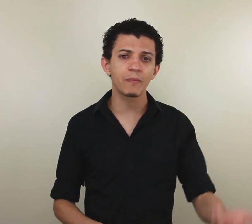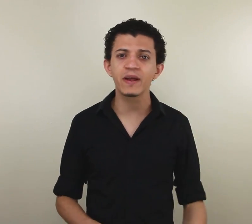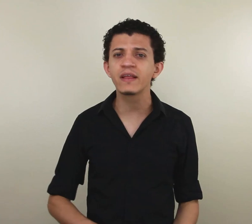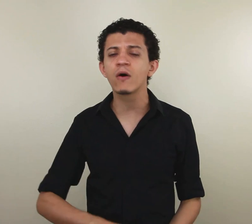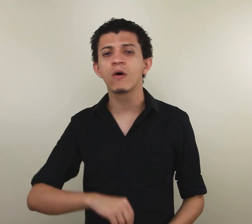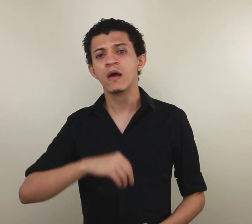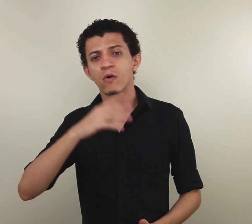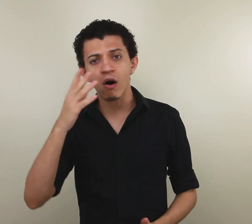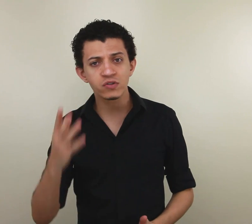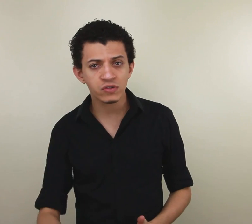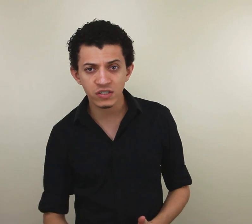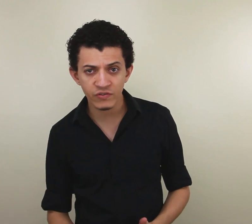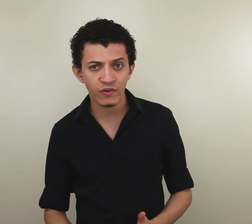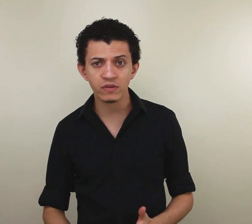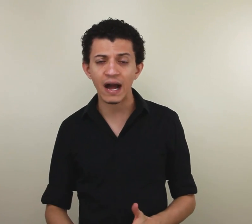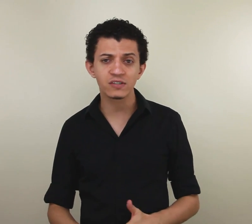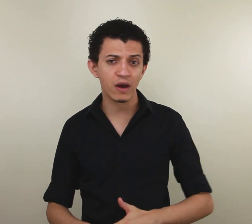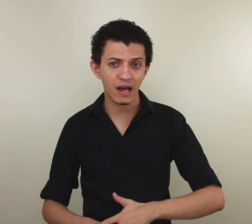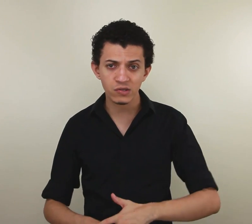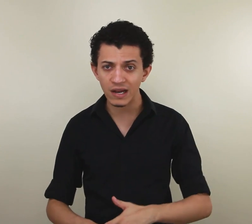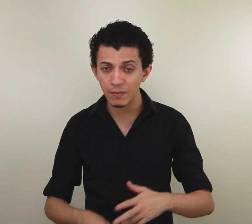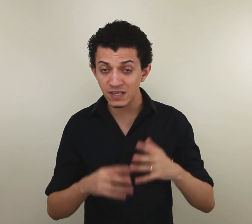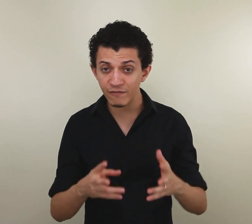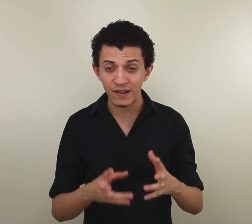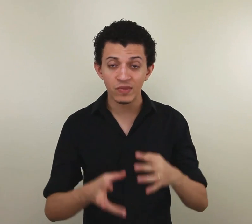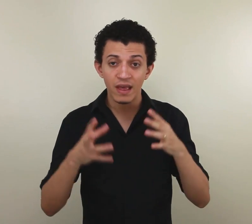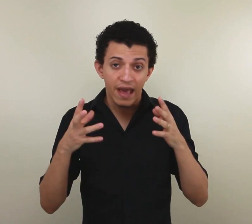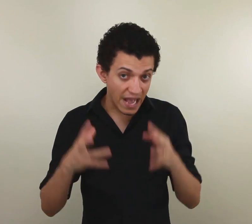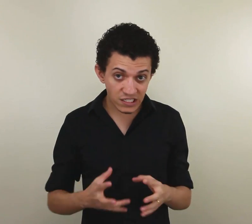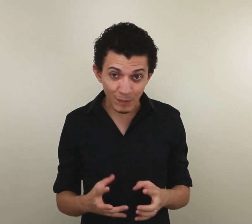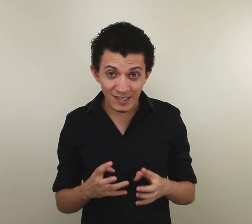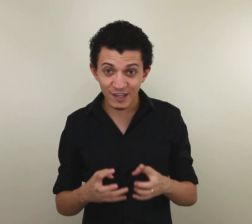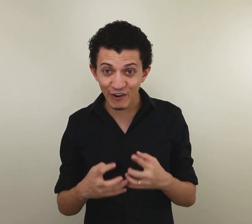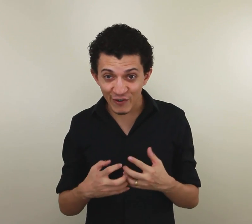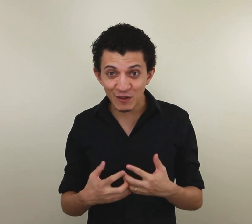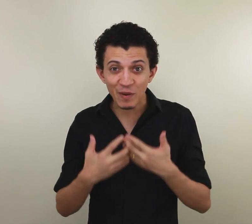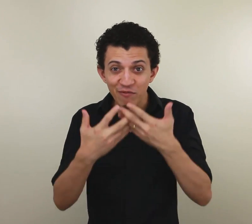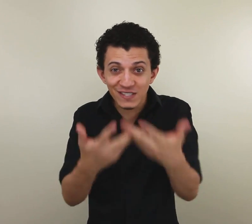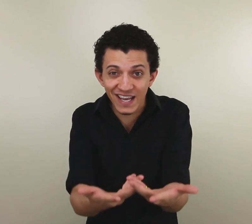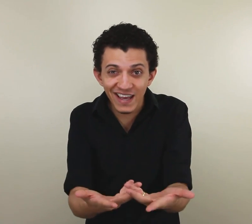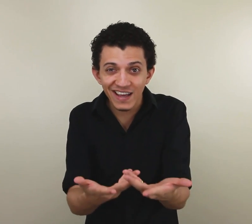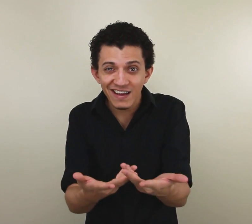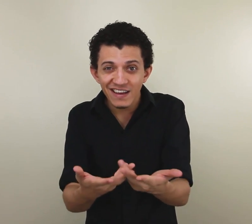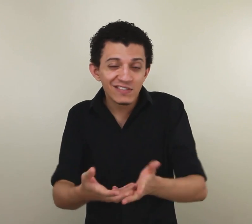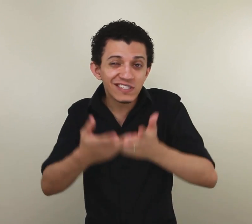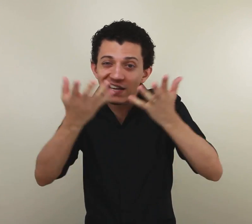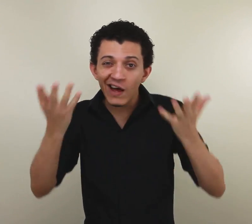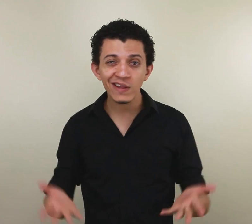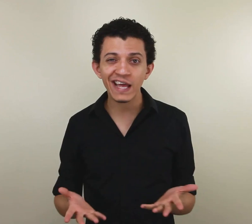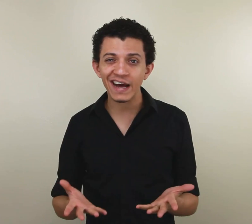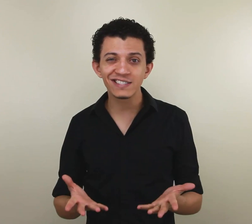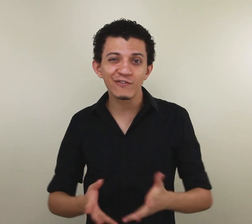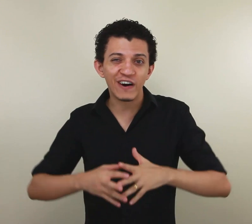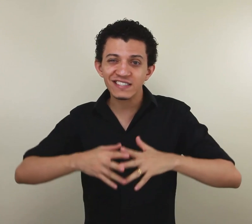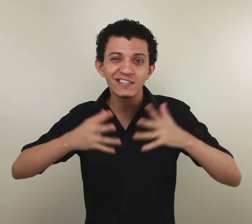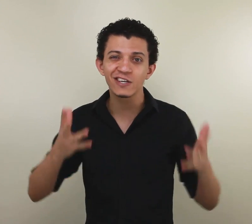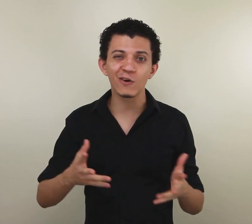aprendeu. Qual são as suas dificuldades com relação a Libras. Enfim. Esse espaço aqui foi feito pra você. Se você não interagir, não faz sentido eu